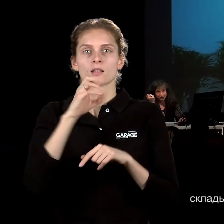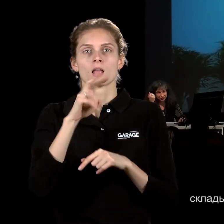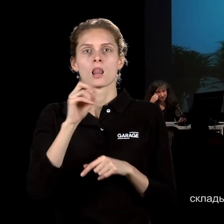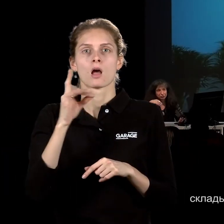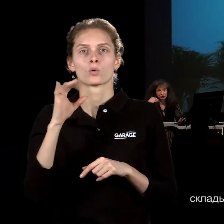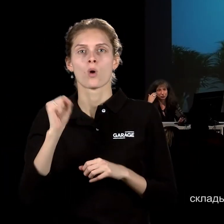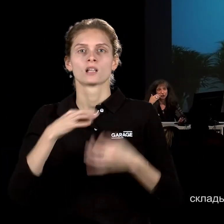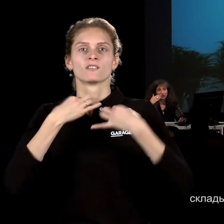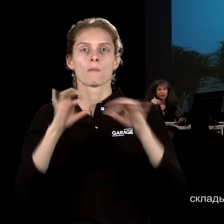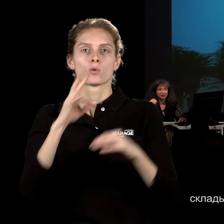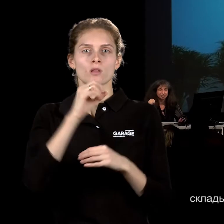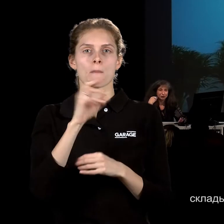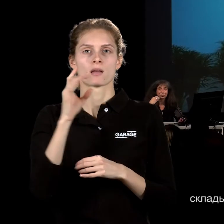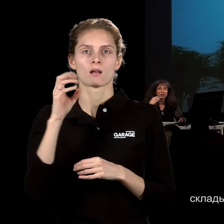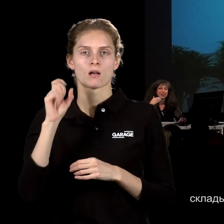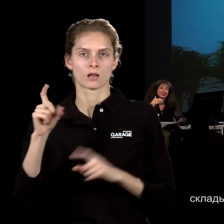баррикадах».